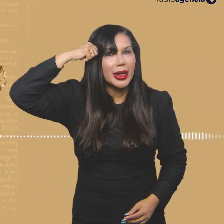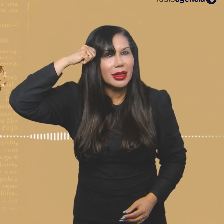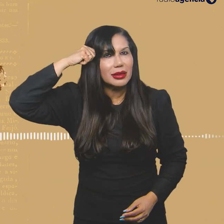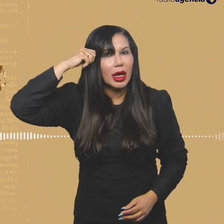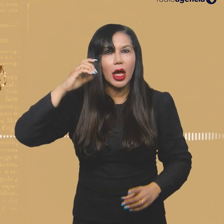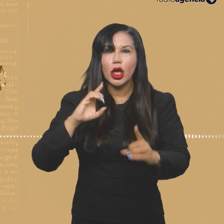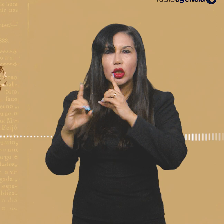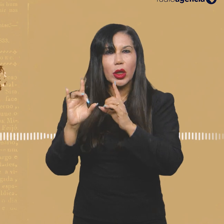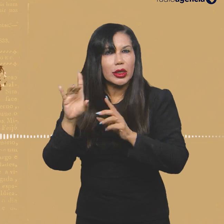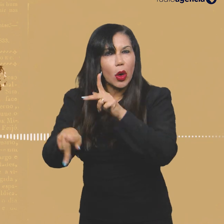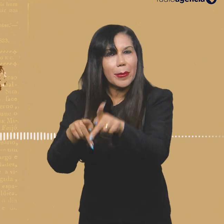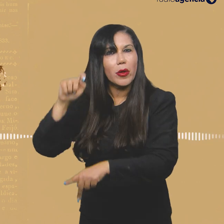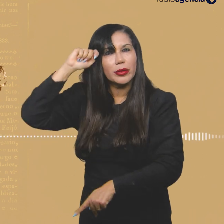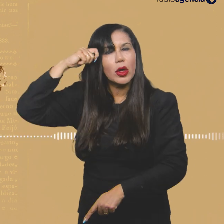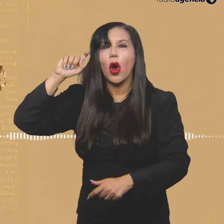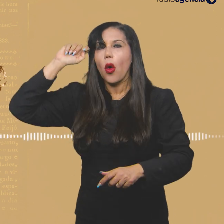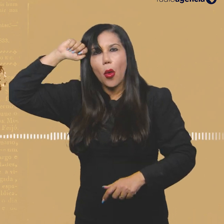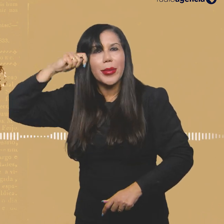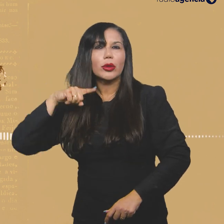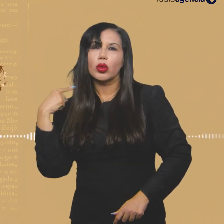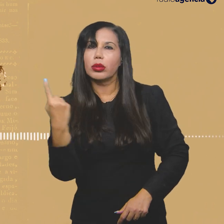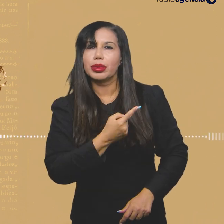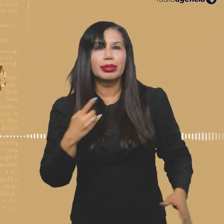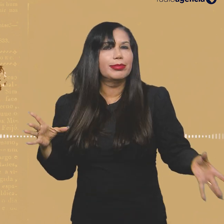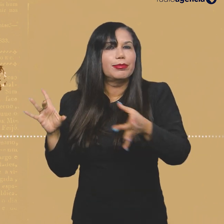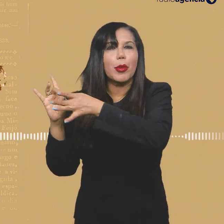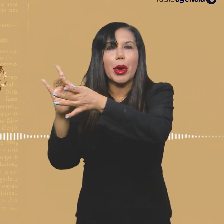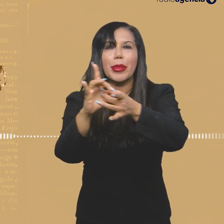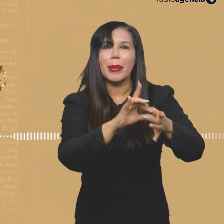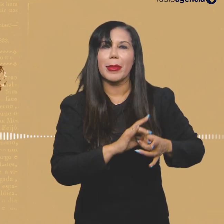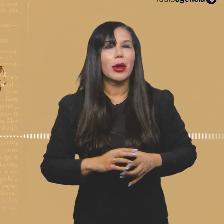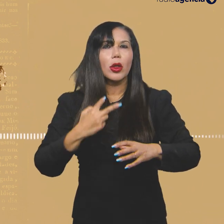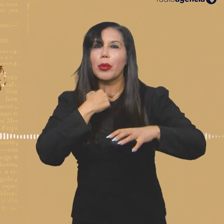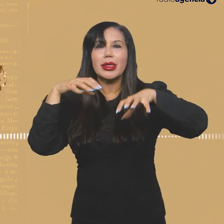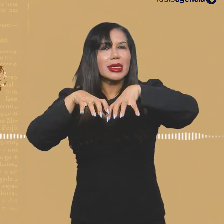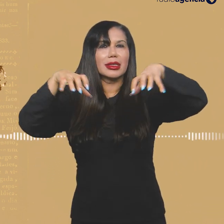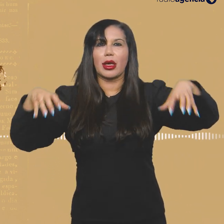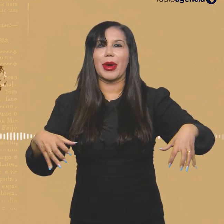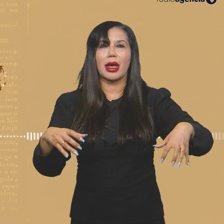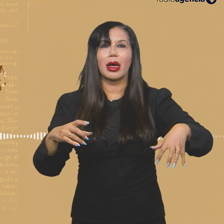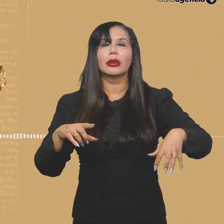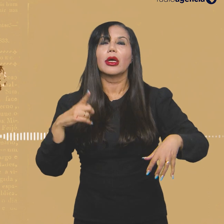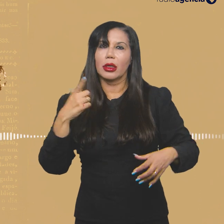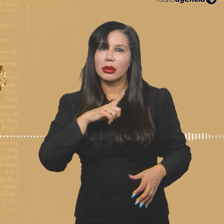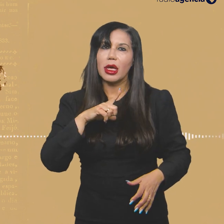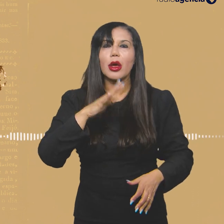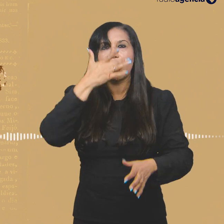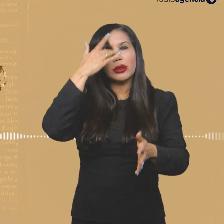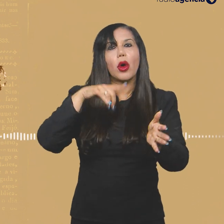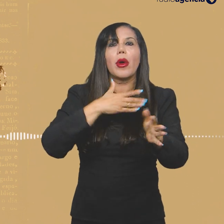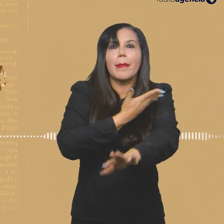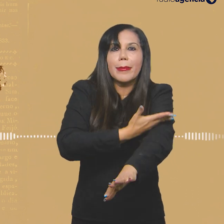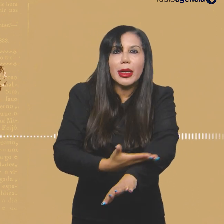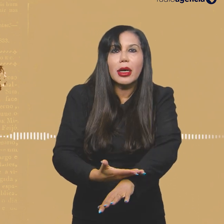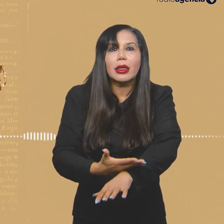que Alma Preta também só dialoga com população negra? A gente também tem, nos nossos indicadores, nas pesquisas que a fez, pessoas brancas,